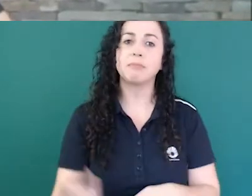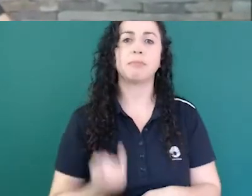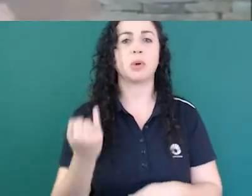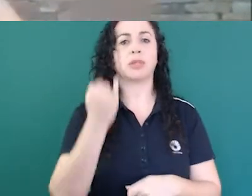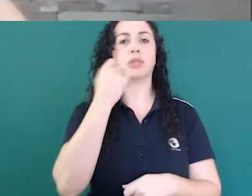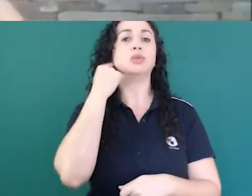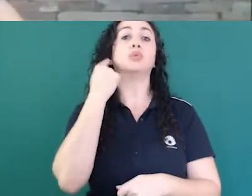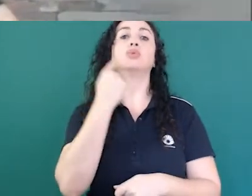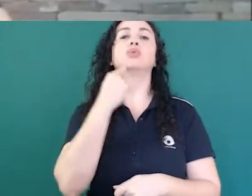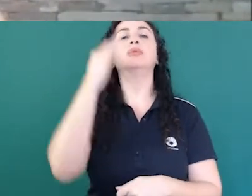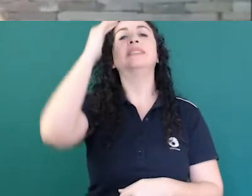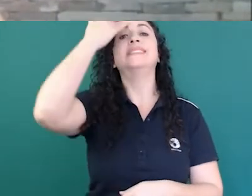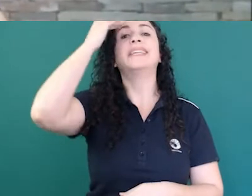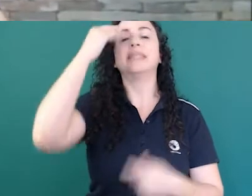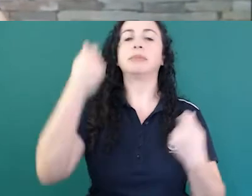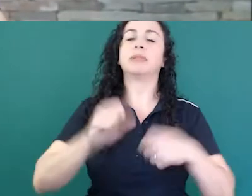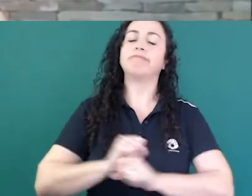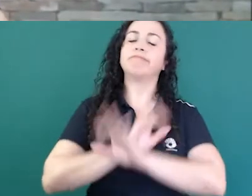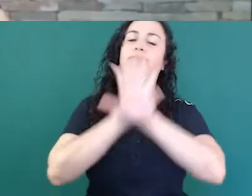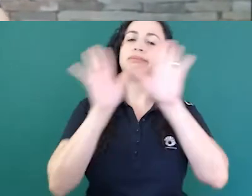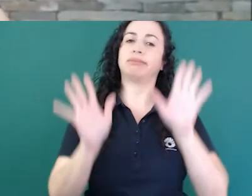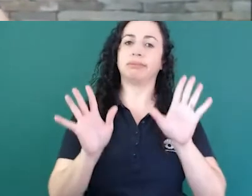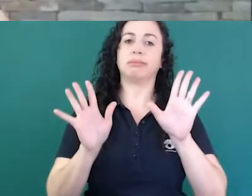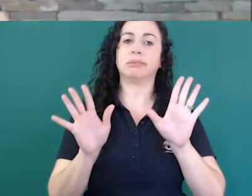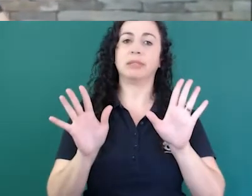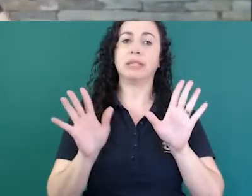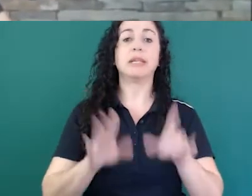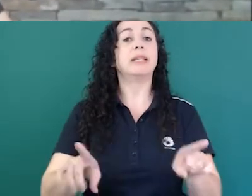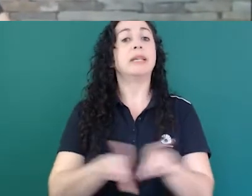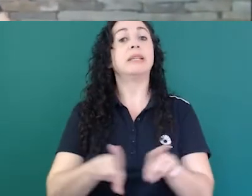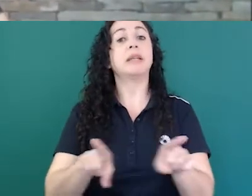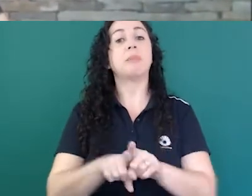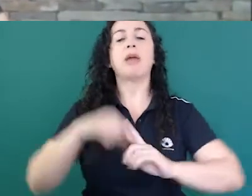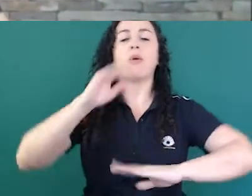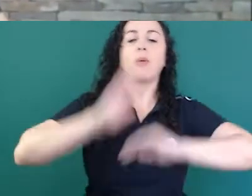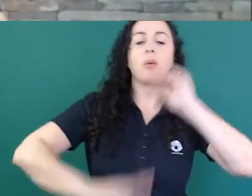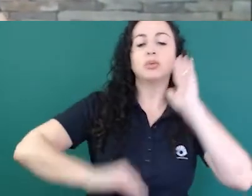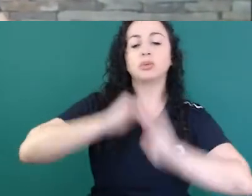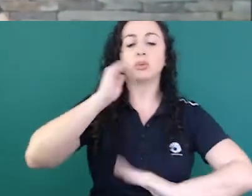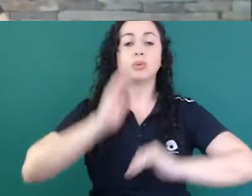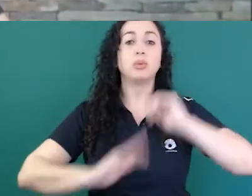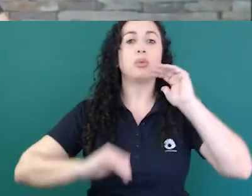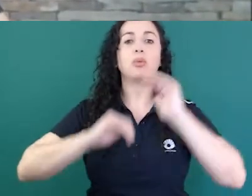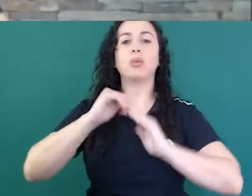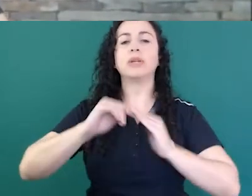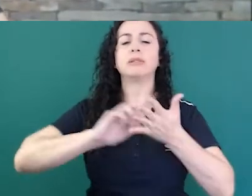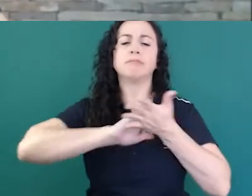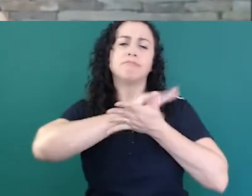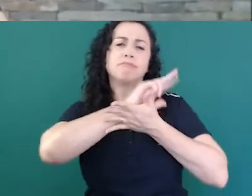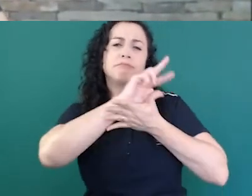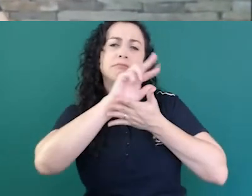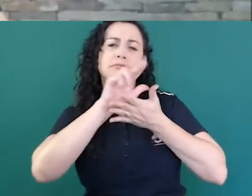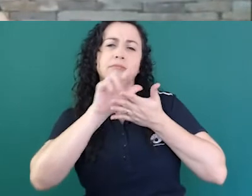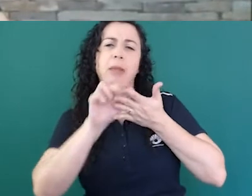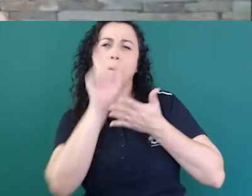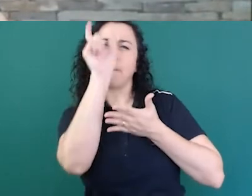para o surdo entender e que construísse também um repertório linguístico